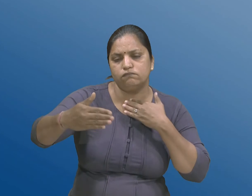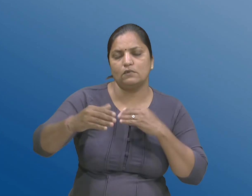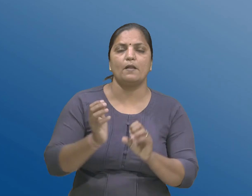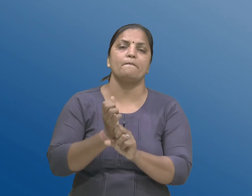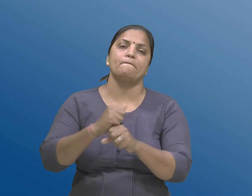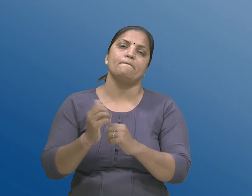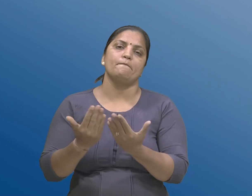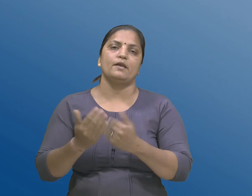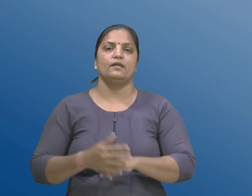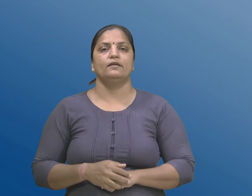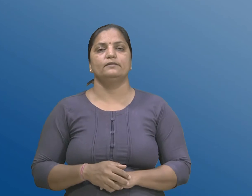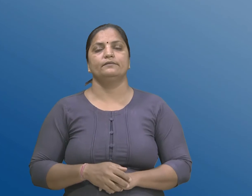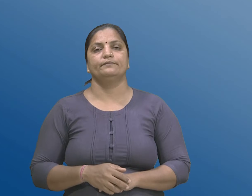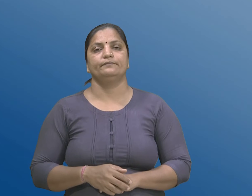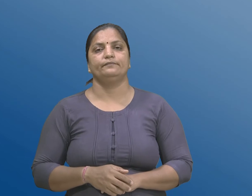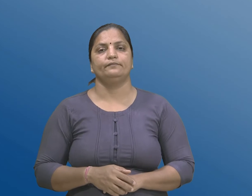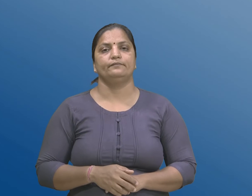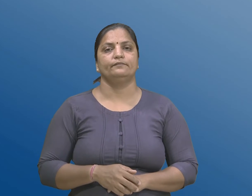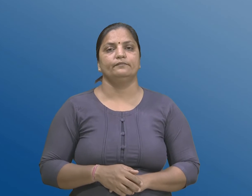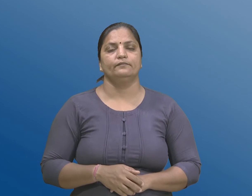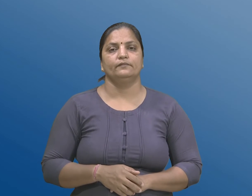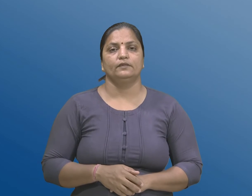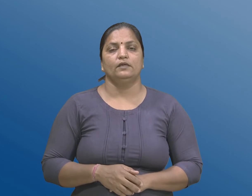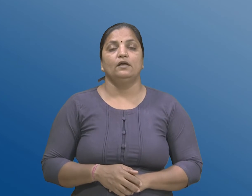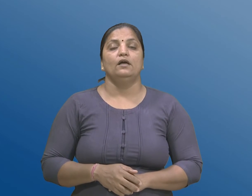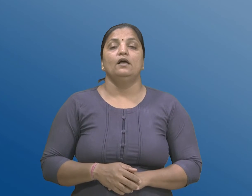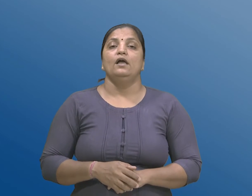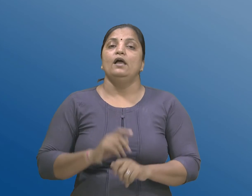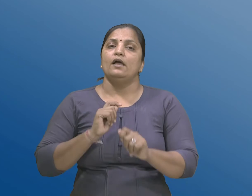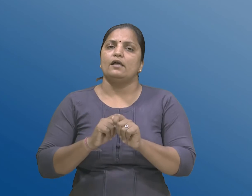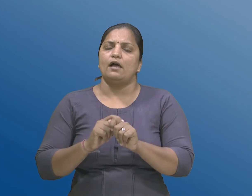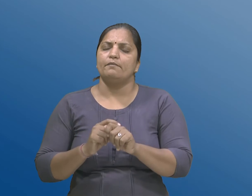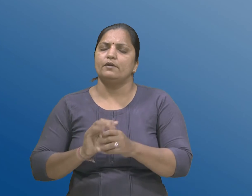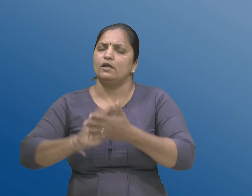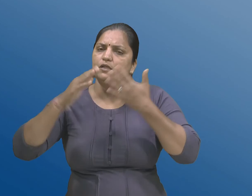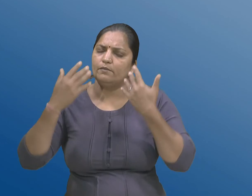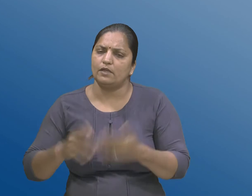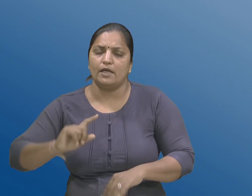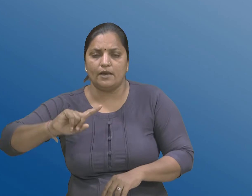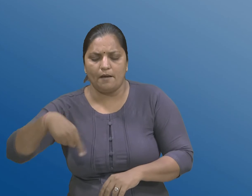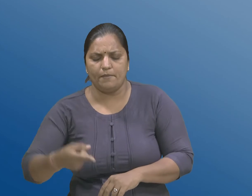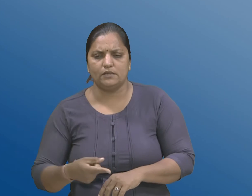जो सत्र पुरु थाए तो त्यार पची ना सत्रमा तरतज